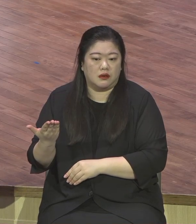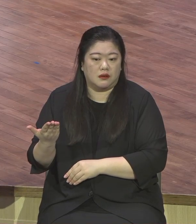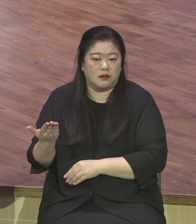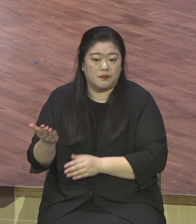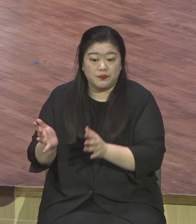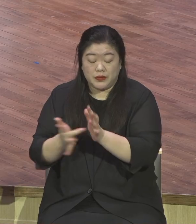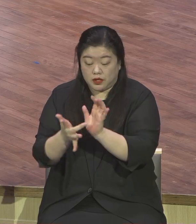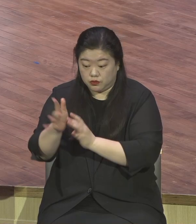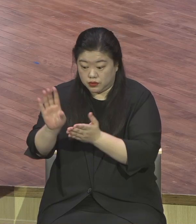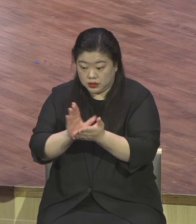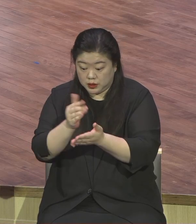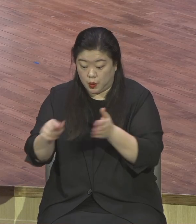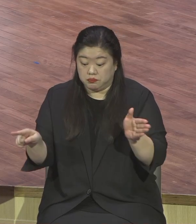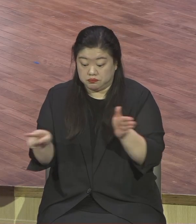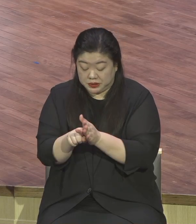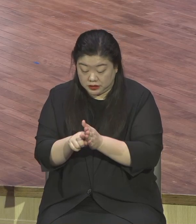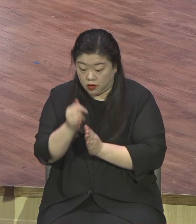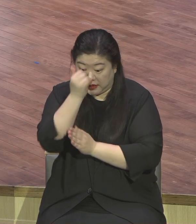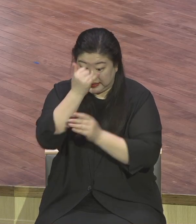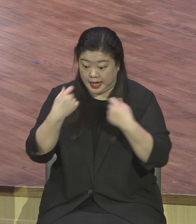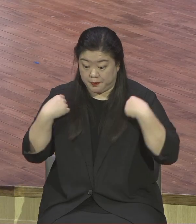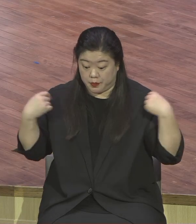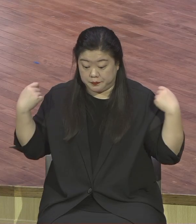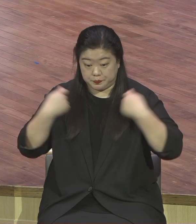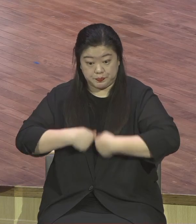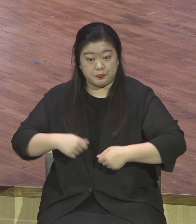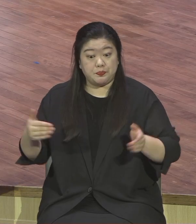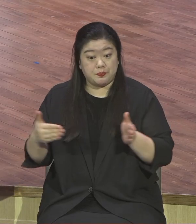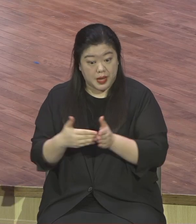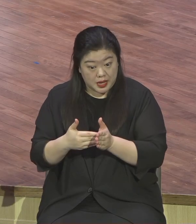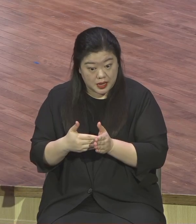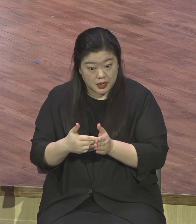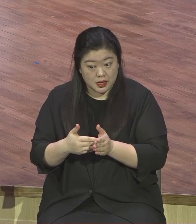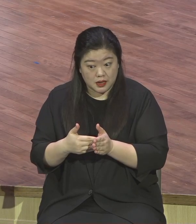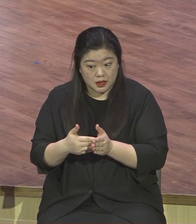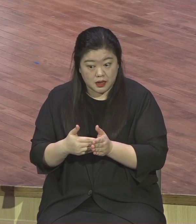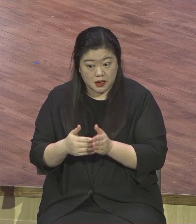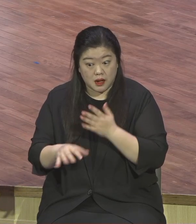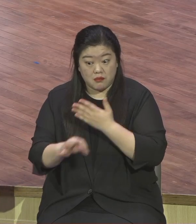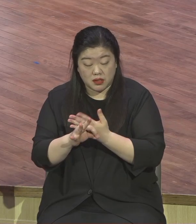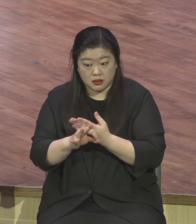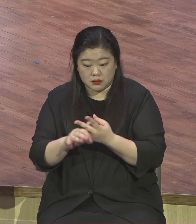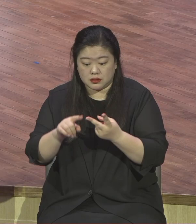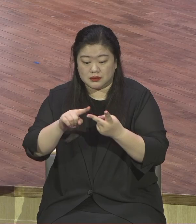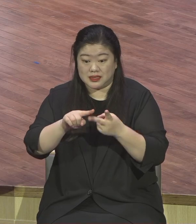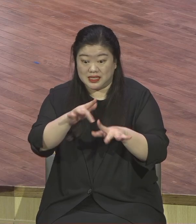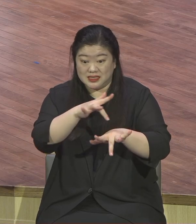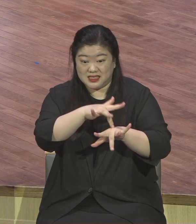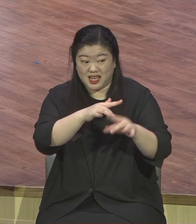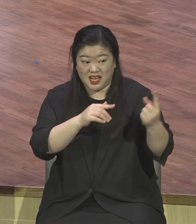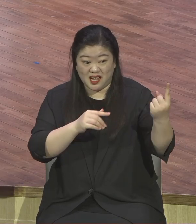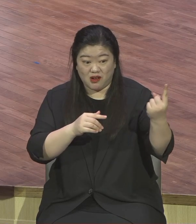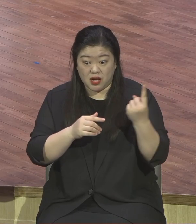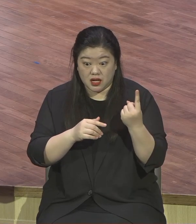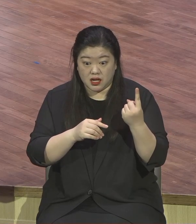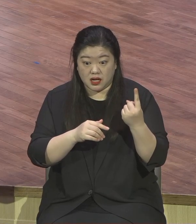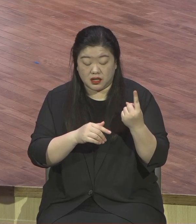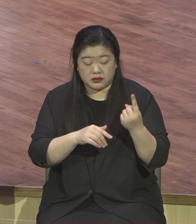예수 그리스도를 믿는 자 허감이 못 건드려요 건드려 건드려